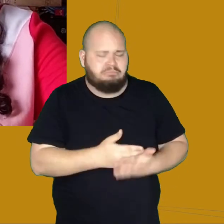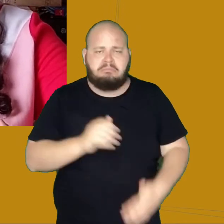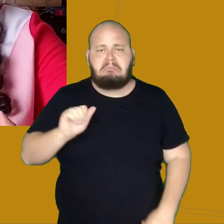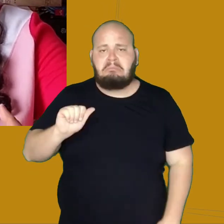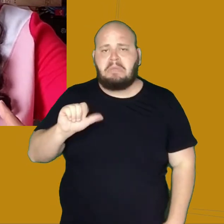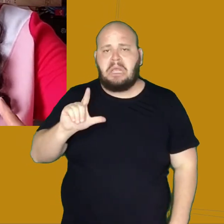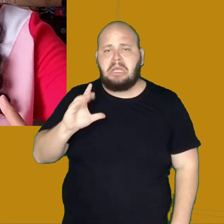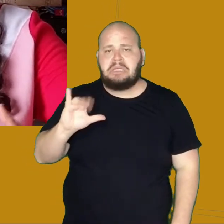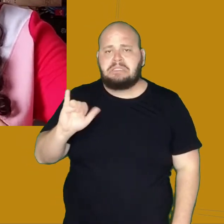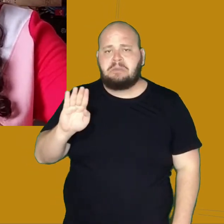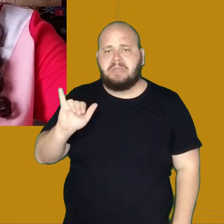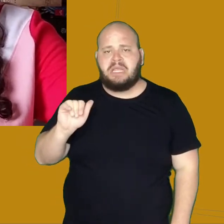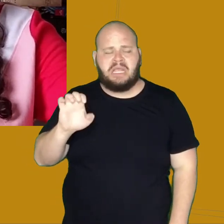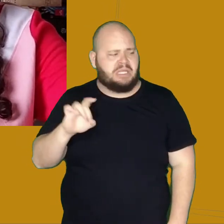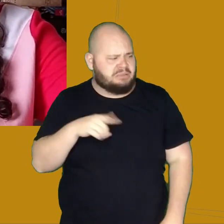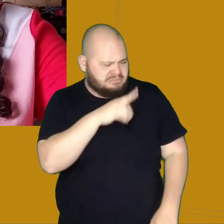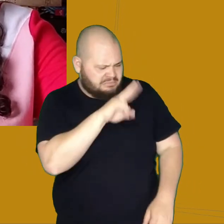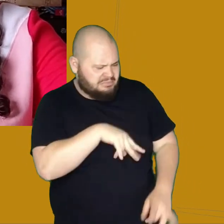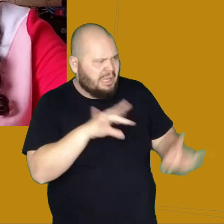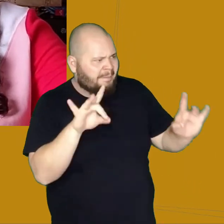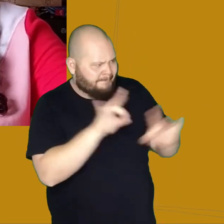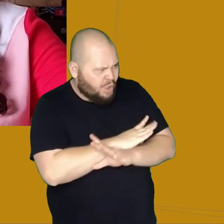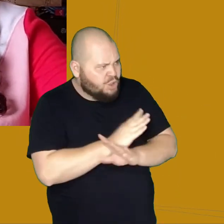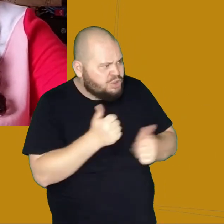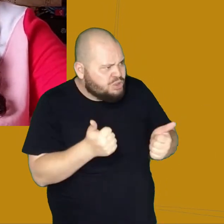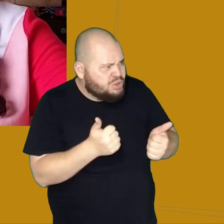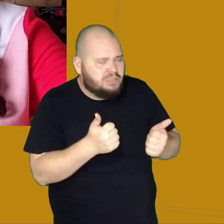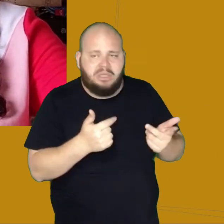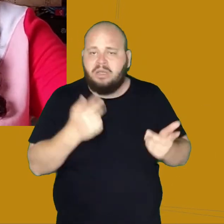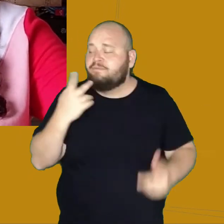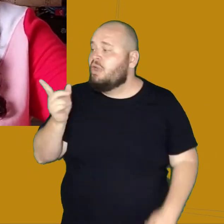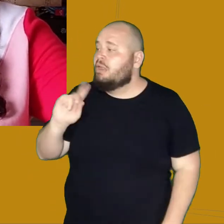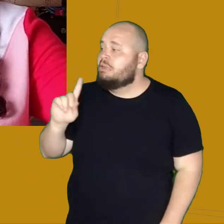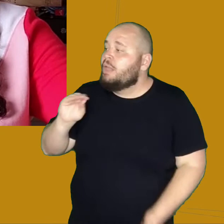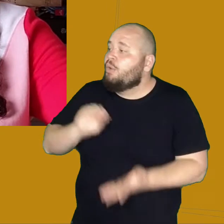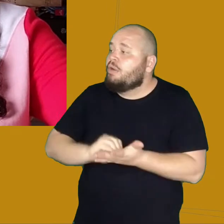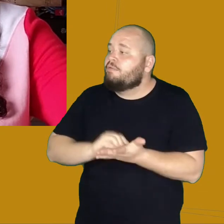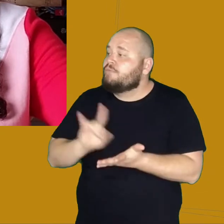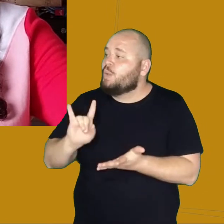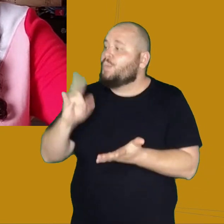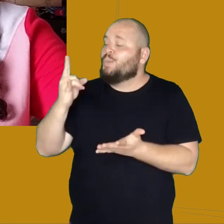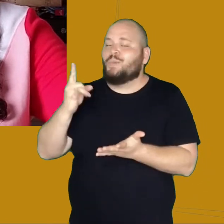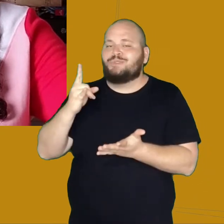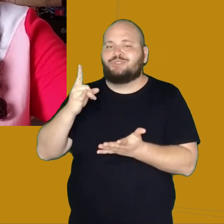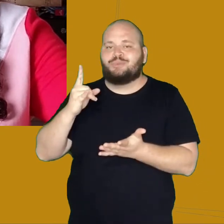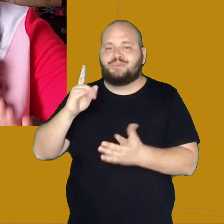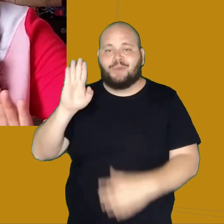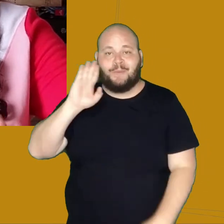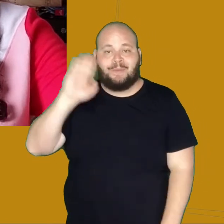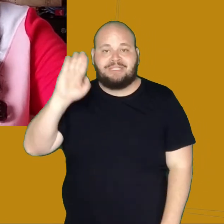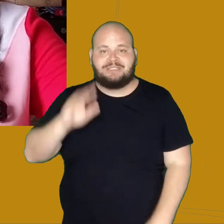se o traje já estava completo. E o Desembargador respondeu que não, que ainda faltava um último item, o chapéu.